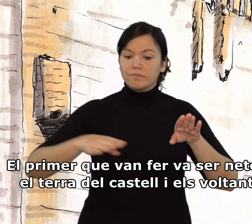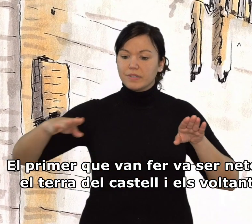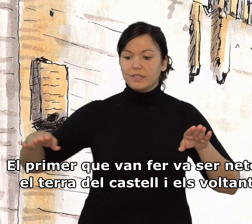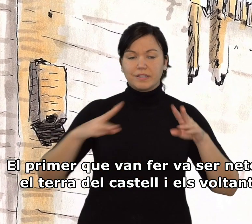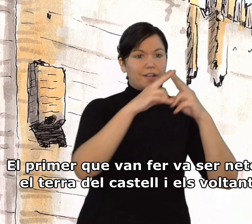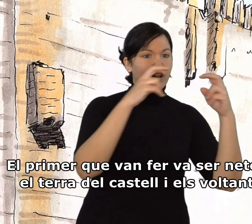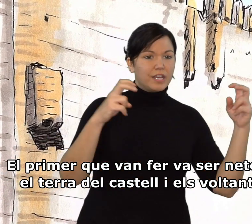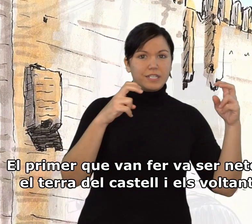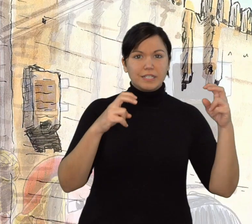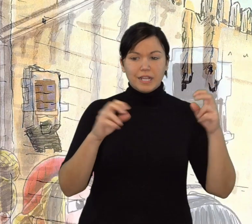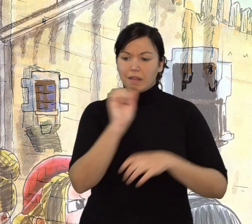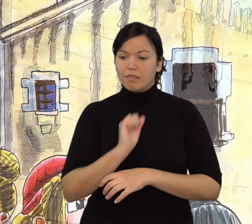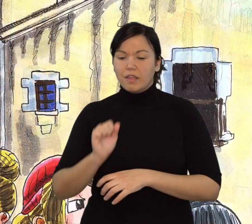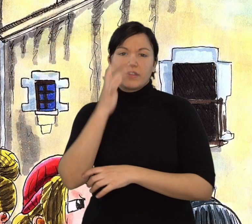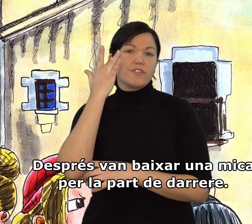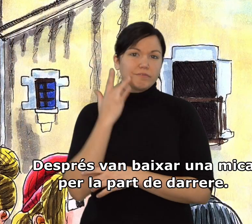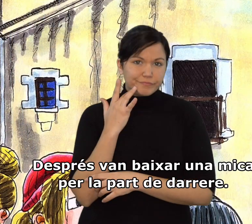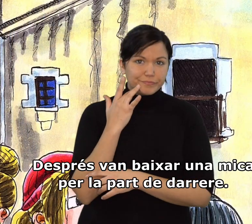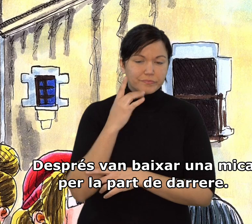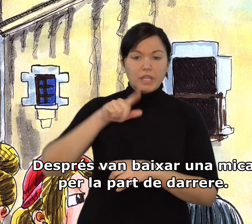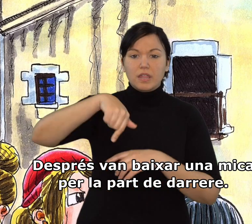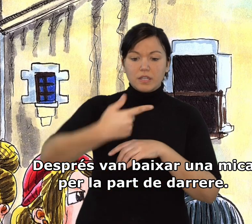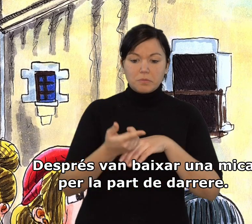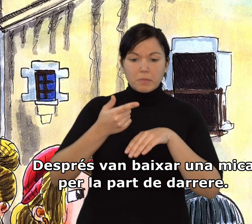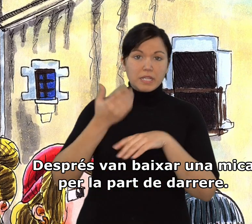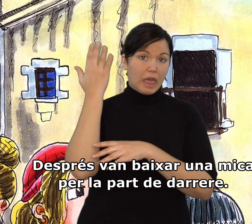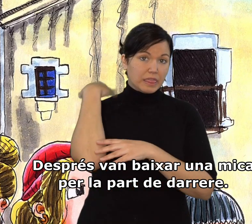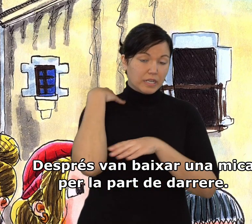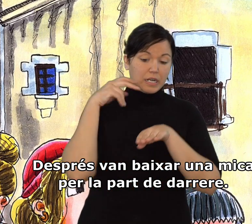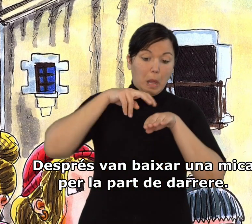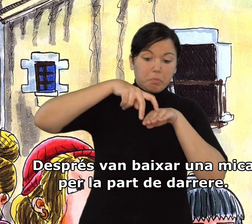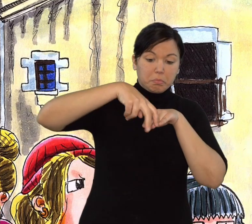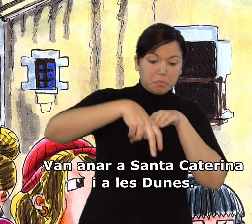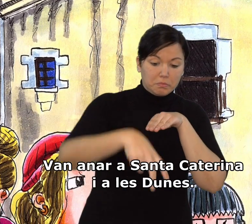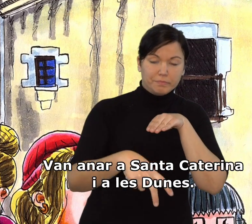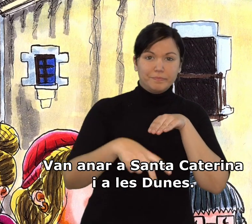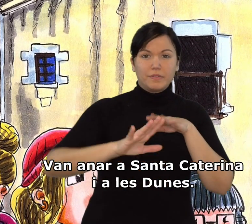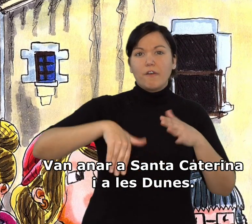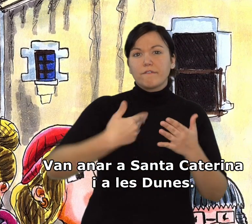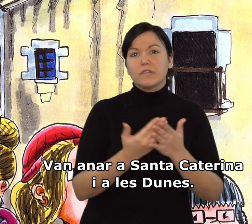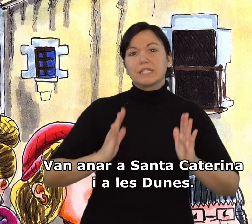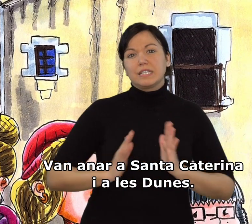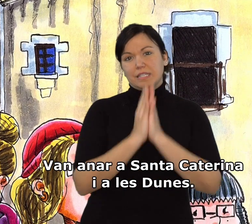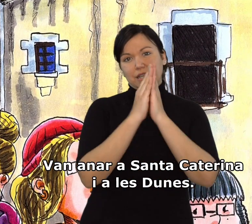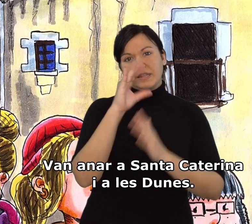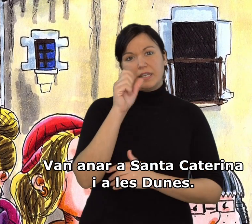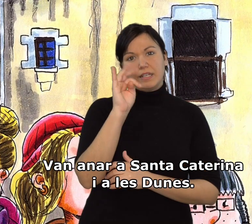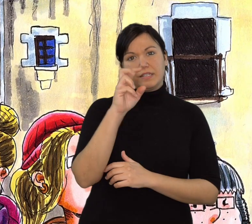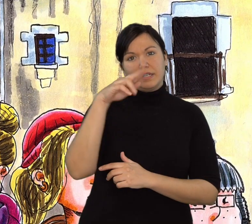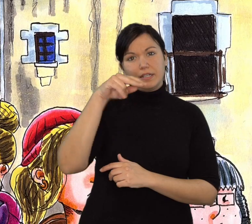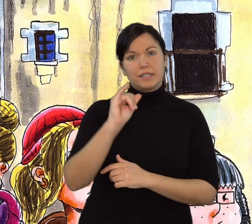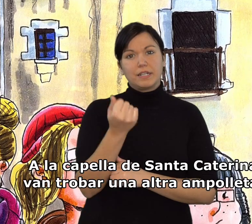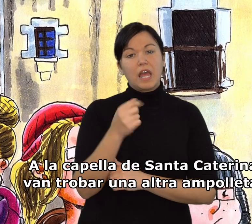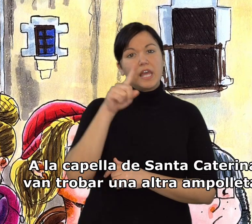del castell i els voltants. Després, van baixar una mica per la part de darrere. Van anar a Santa Caterina i a les Dunes.